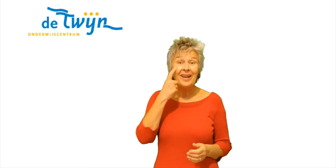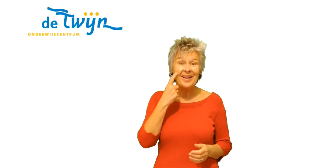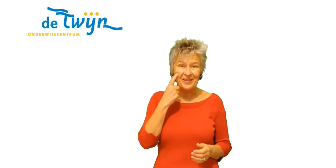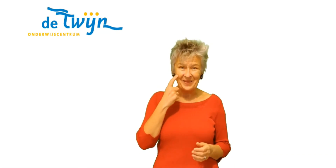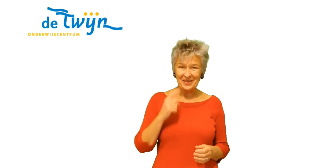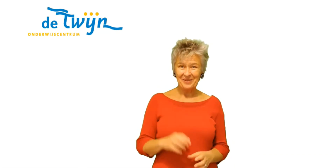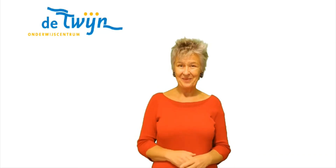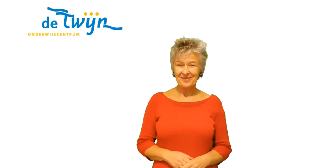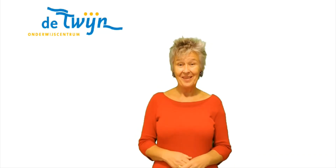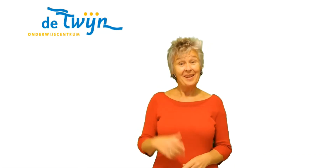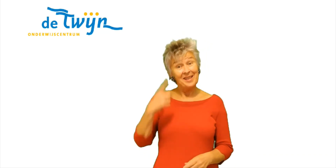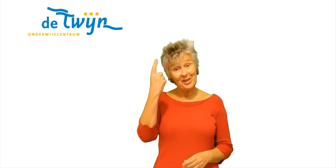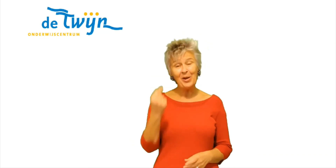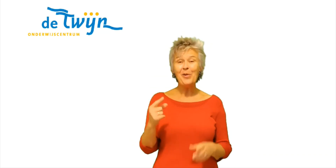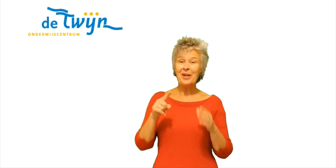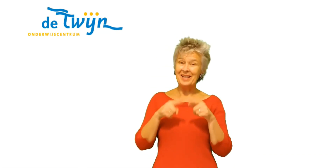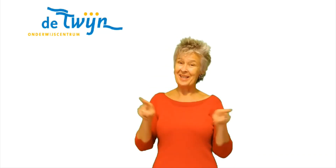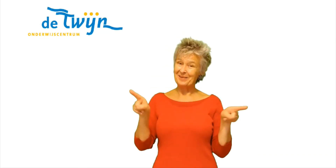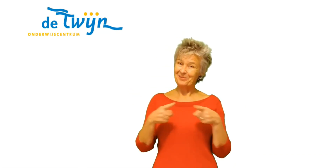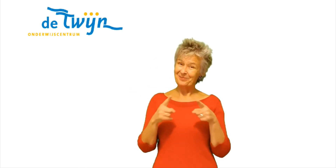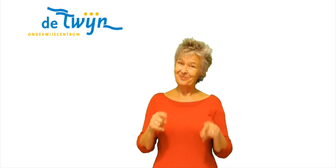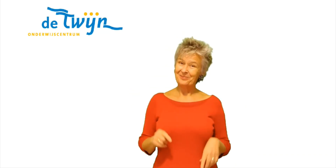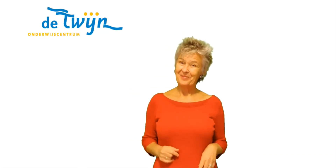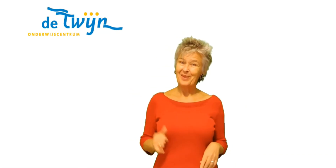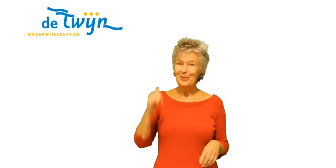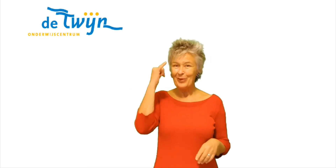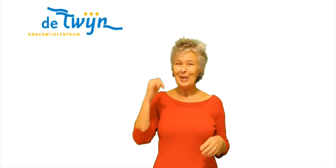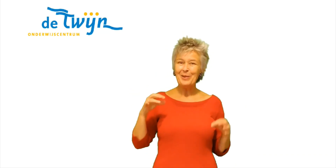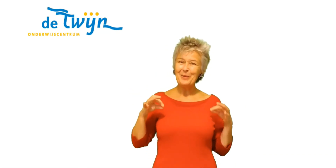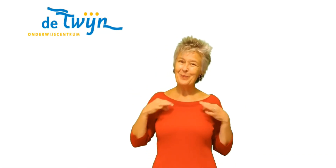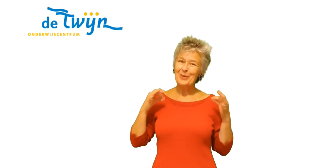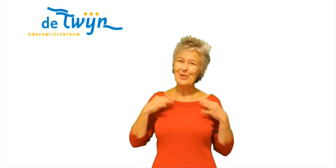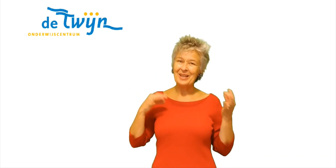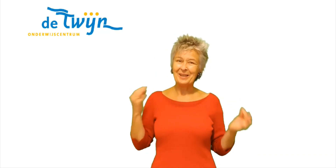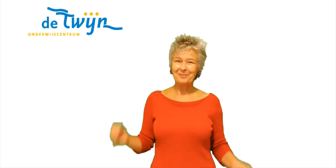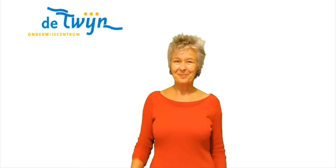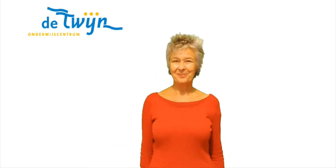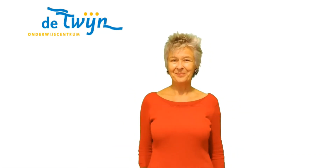kans Het is een leuk liedje Veel plezier Misschien